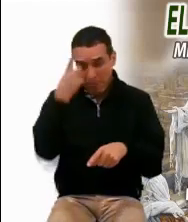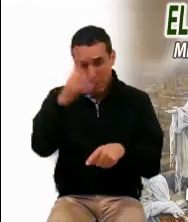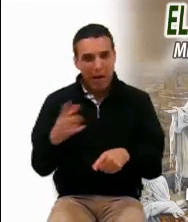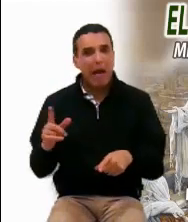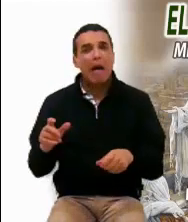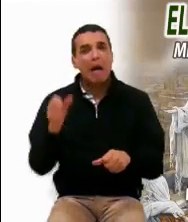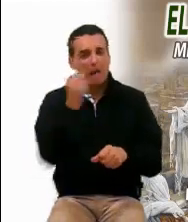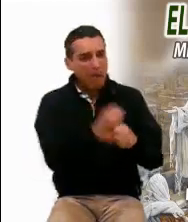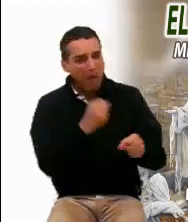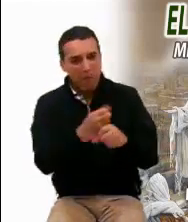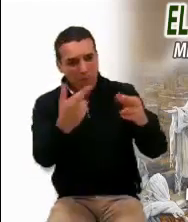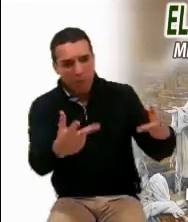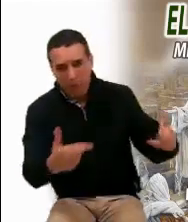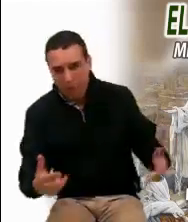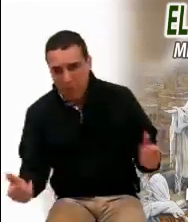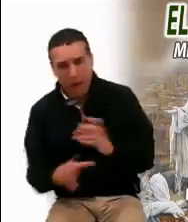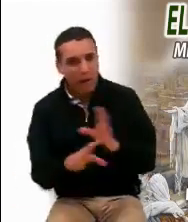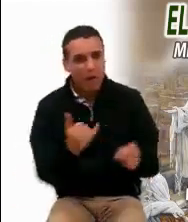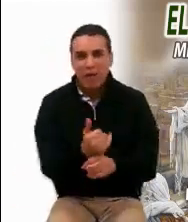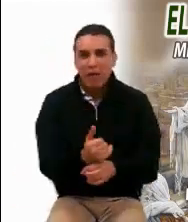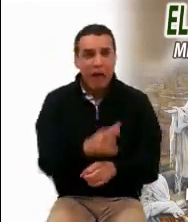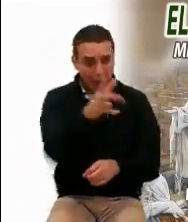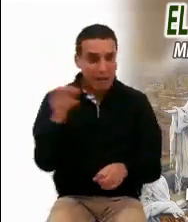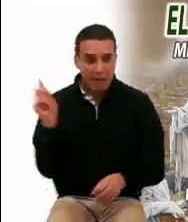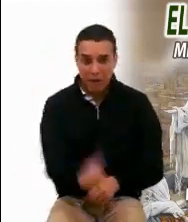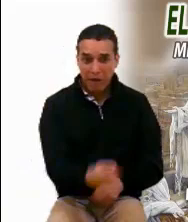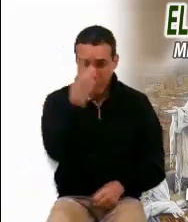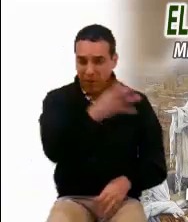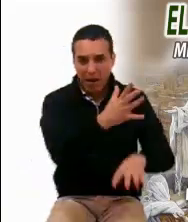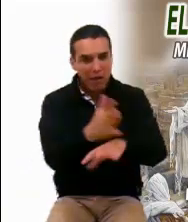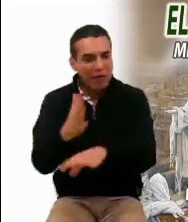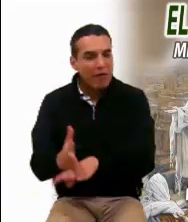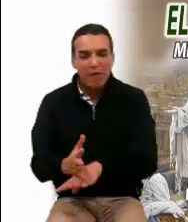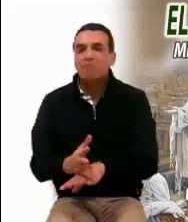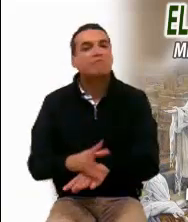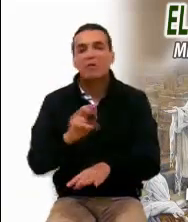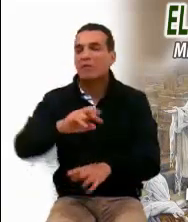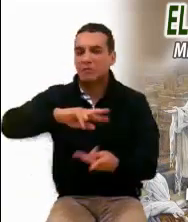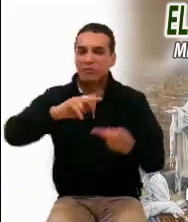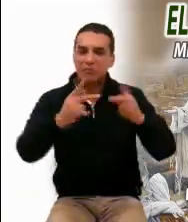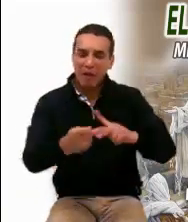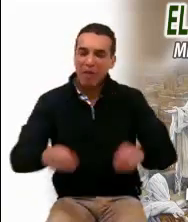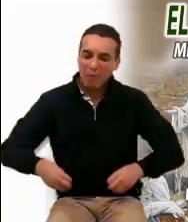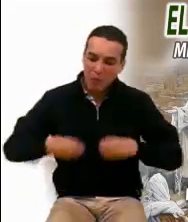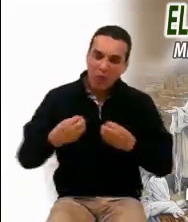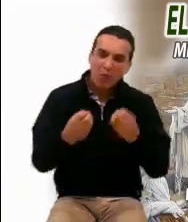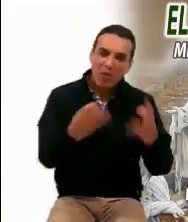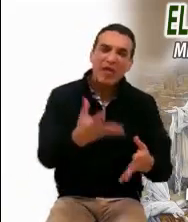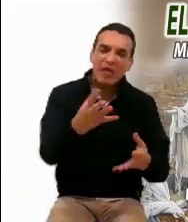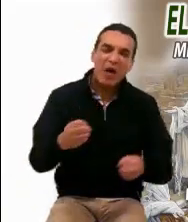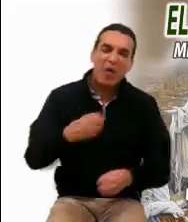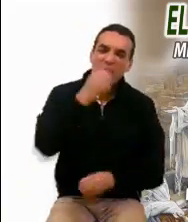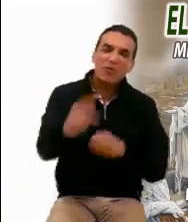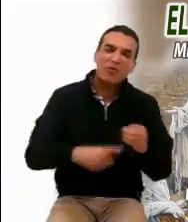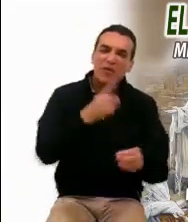destruir, sino a dar vida. No viene a condenar, sino a dar la oportunidad de